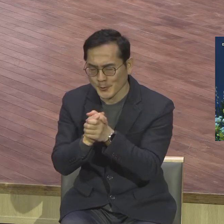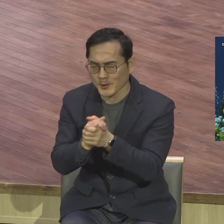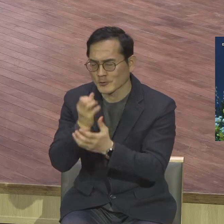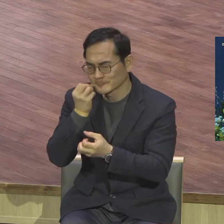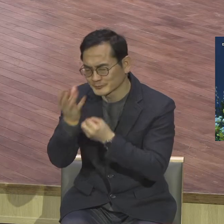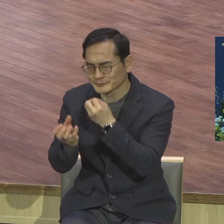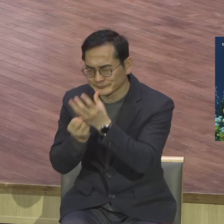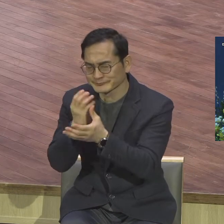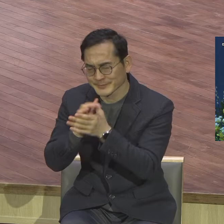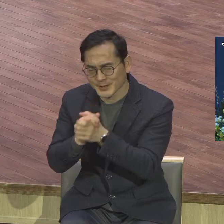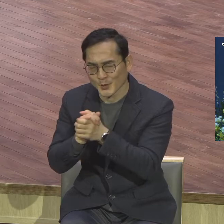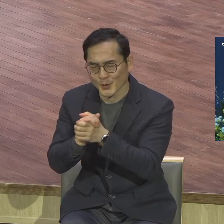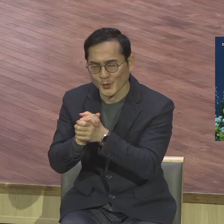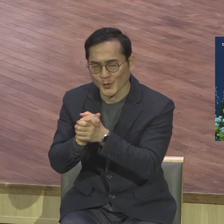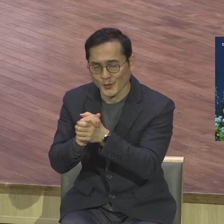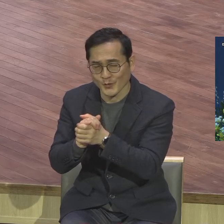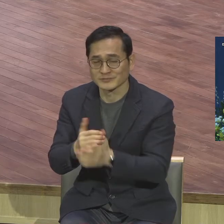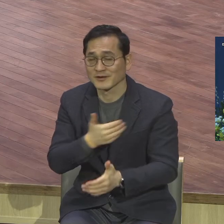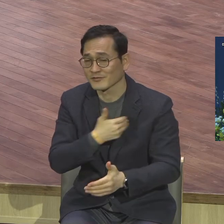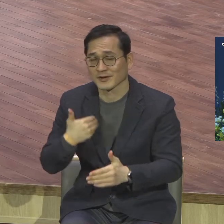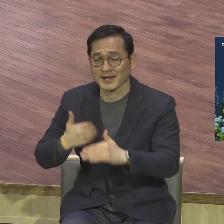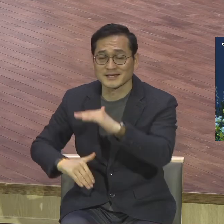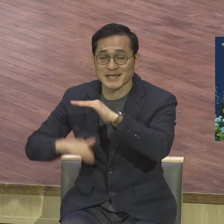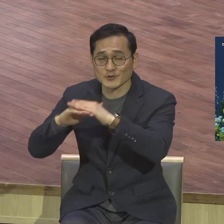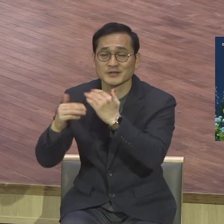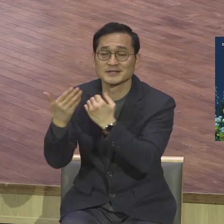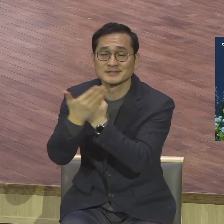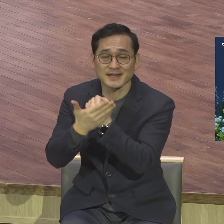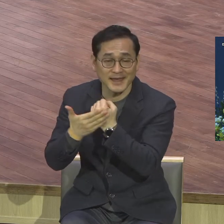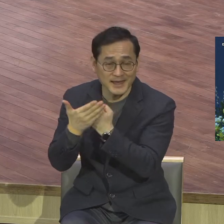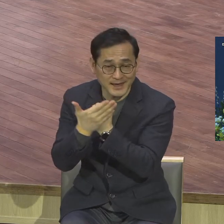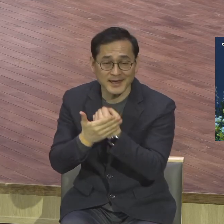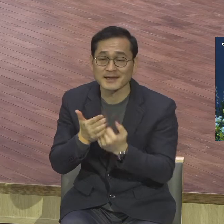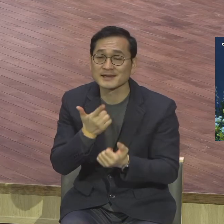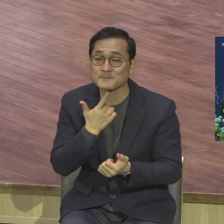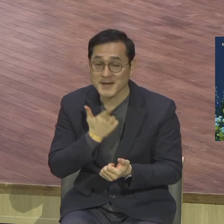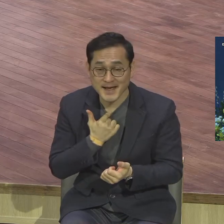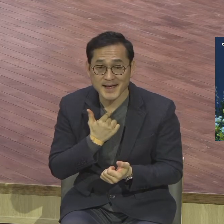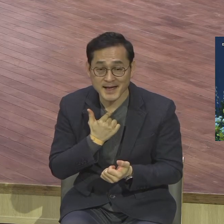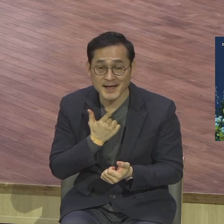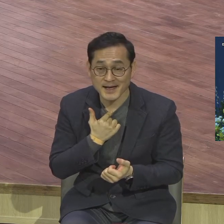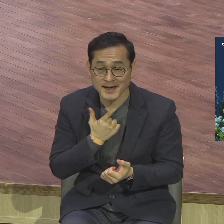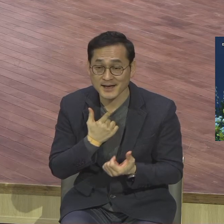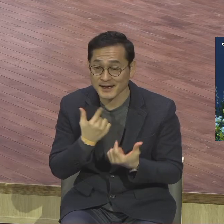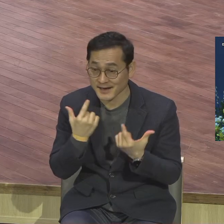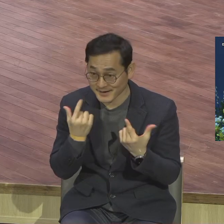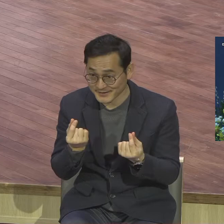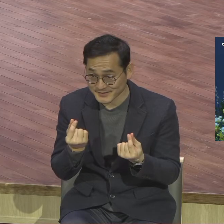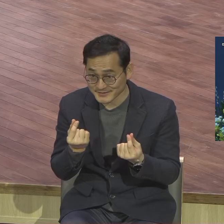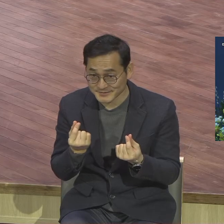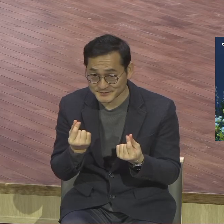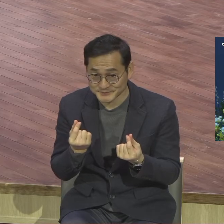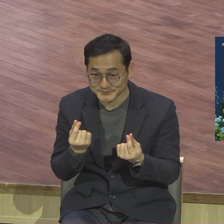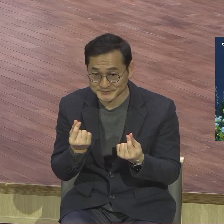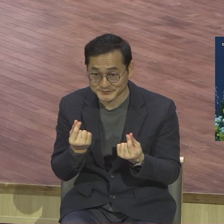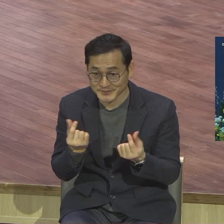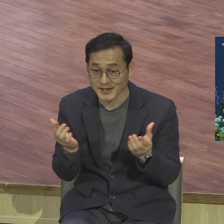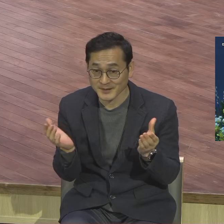채워주시는 그 은혜를 더욱더 체험을 하게 된 한 해였습니다 저는